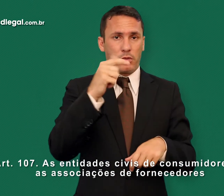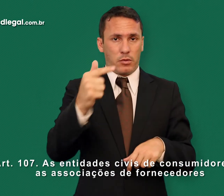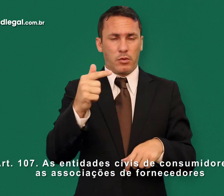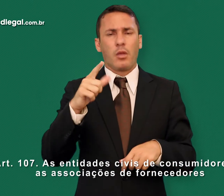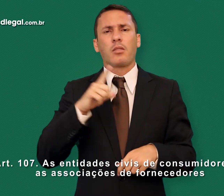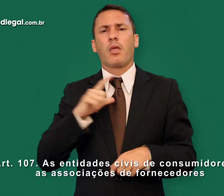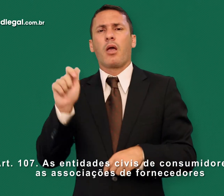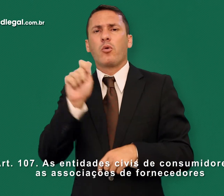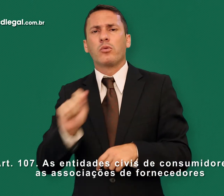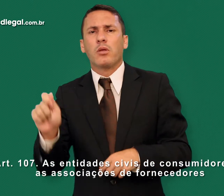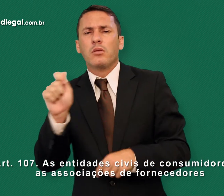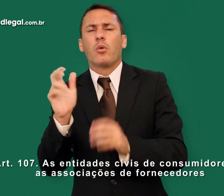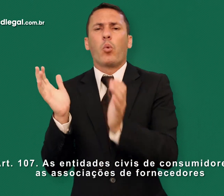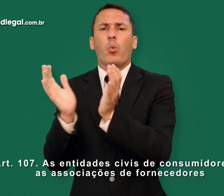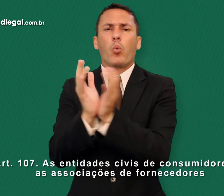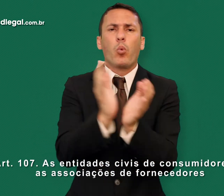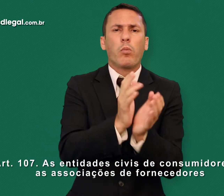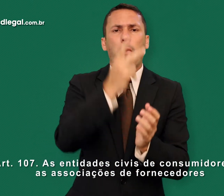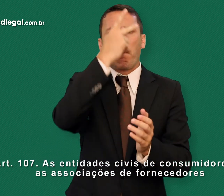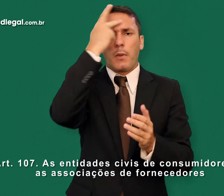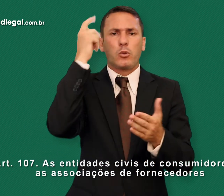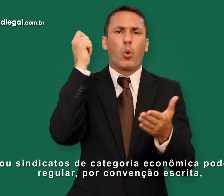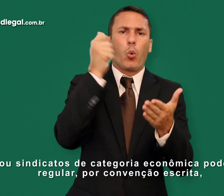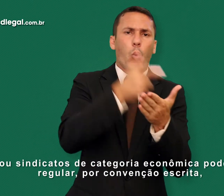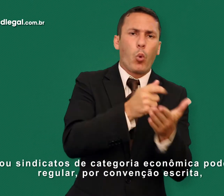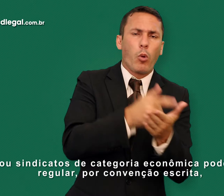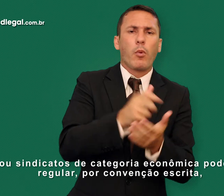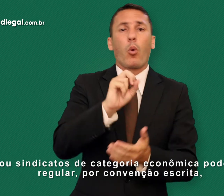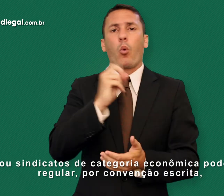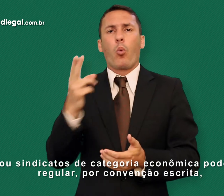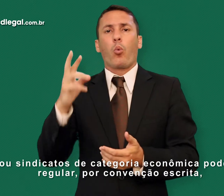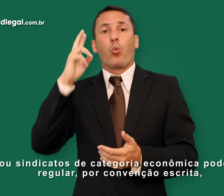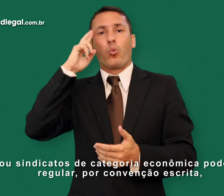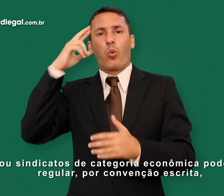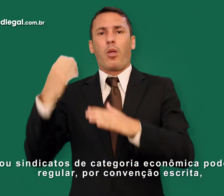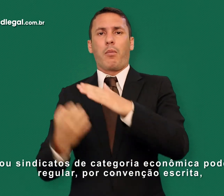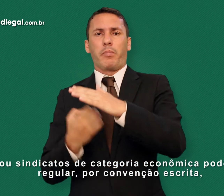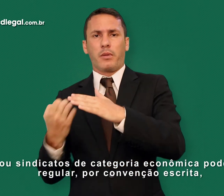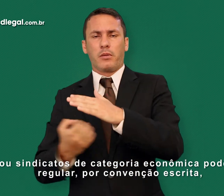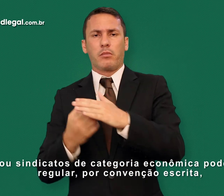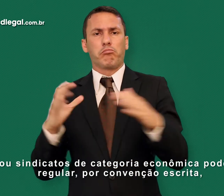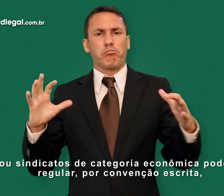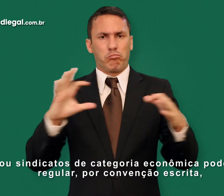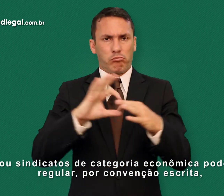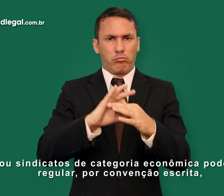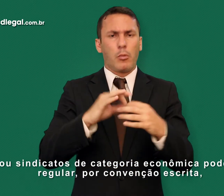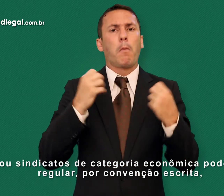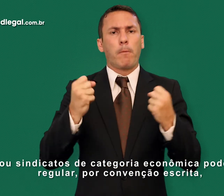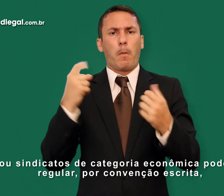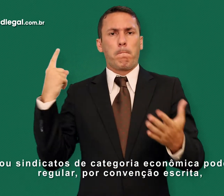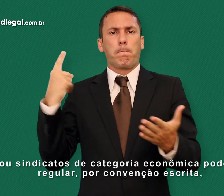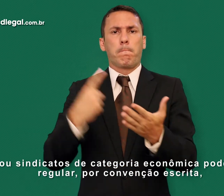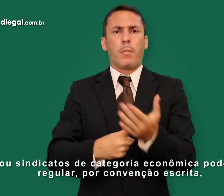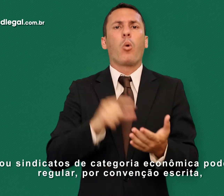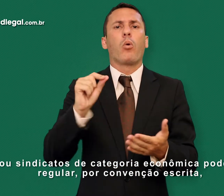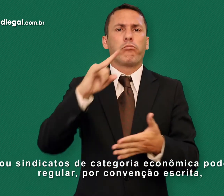consumidores e as associações de fornecedores ou sindicatos de categoria econômica podem regular, por convenção escrita,